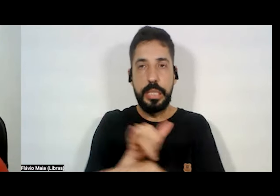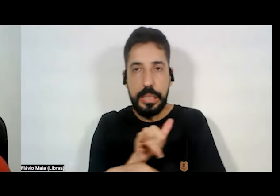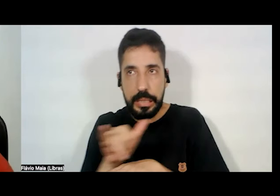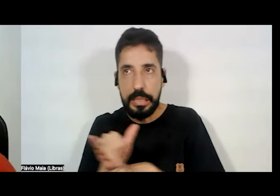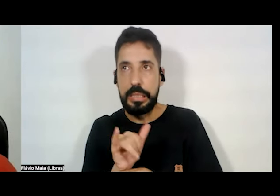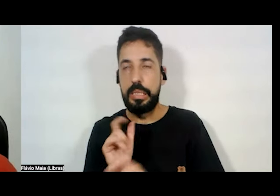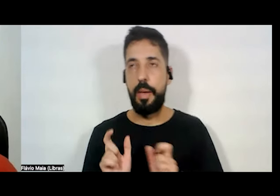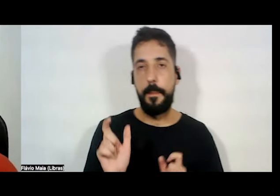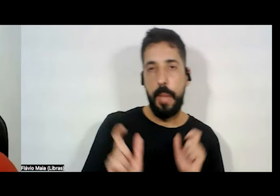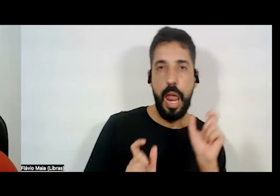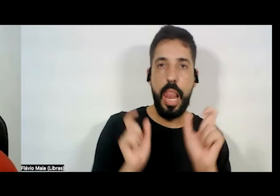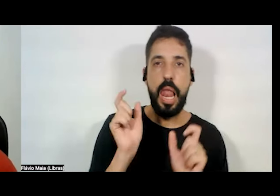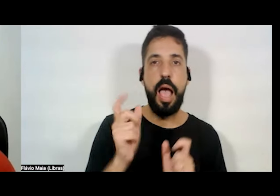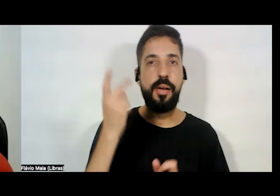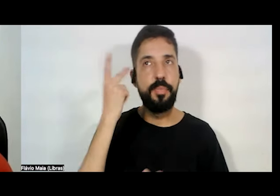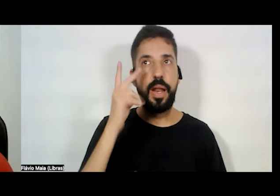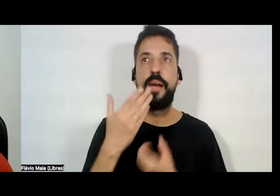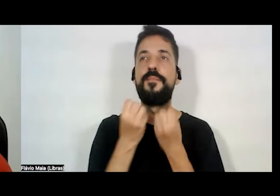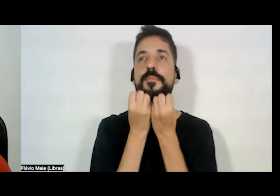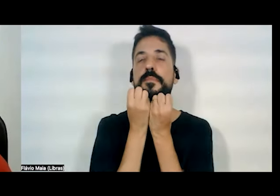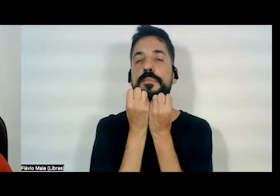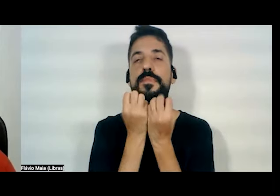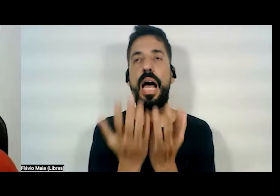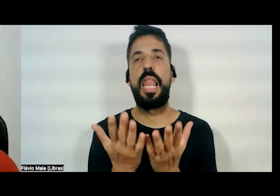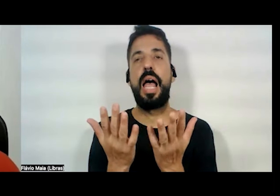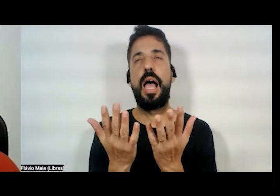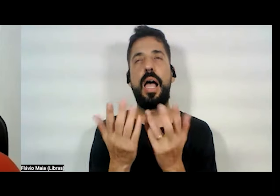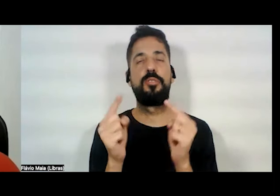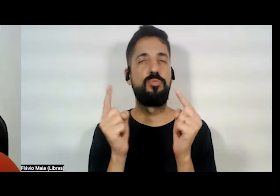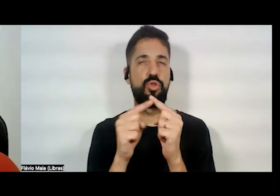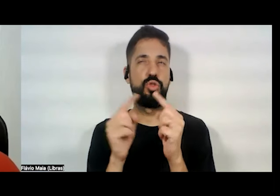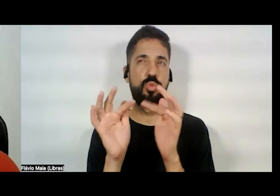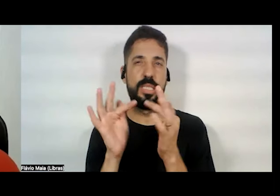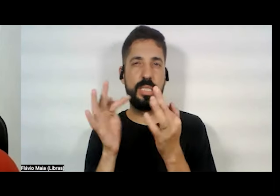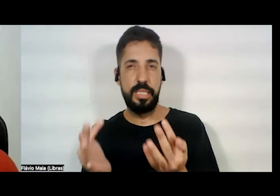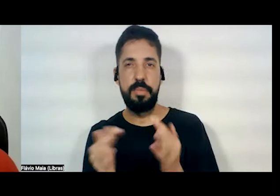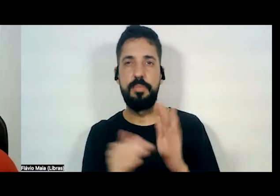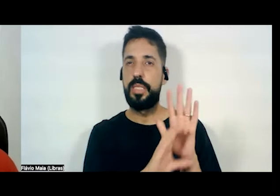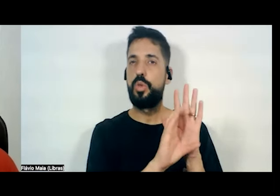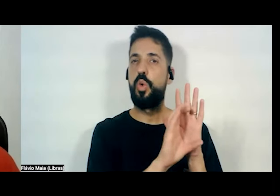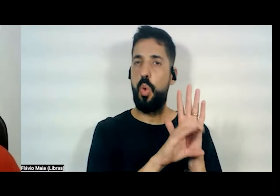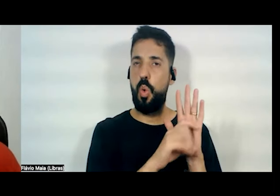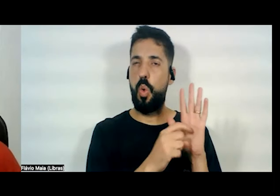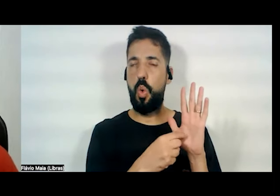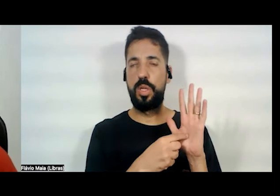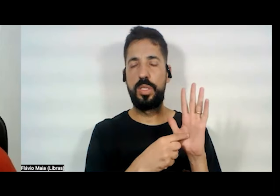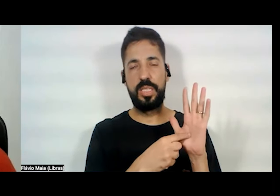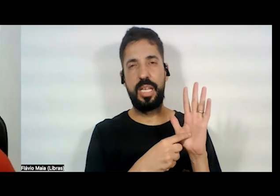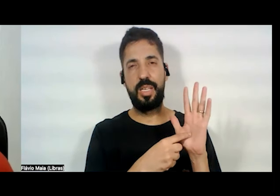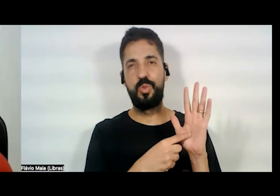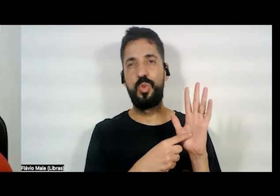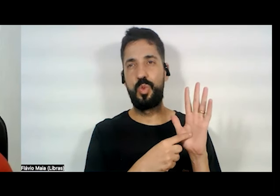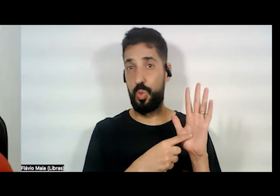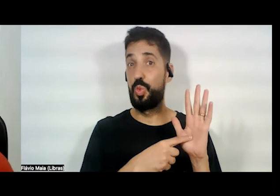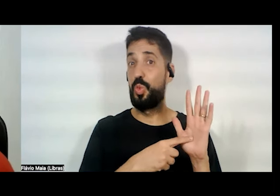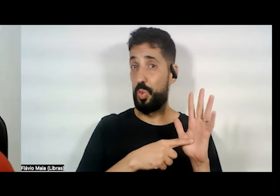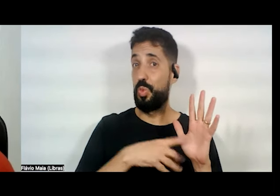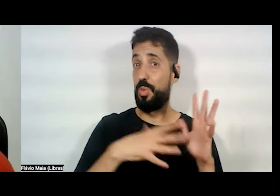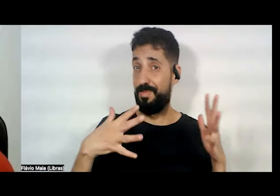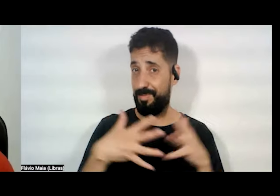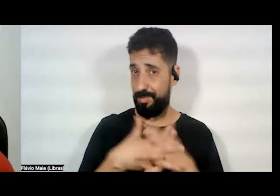para dizer de um jeito simples os conceitos mais complexos, às vezes,